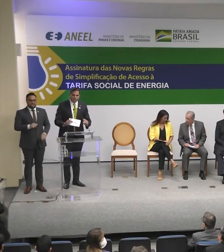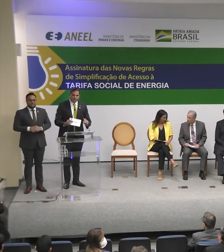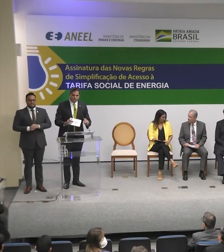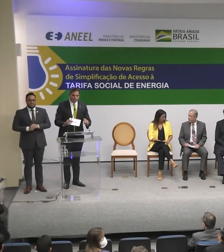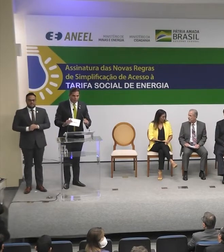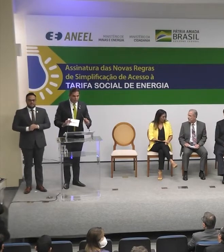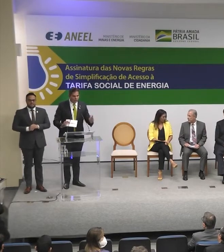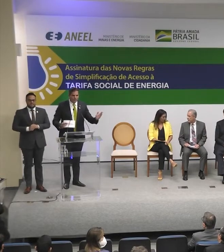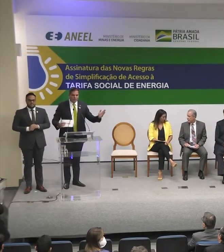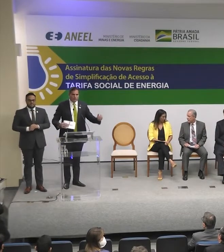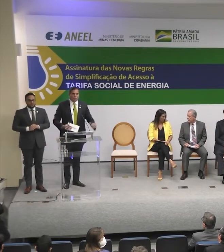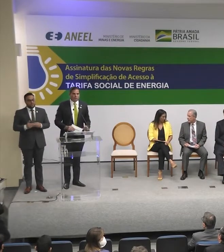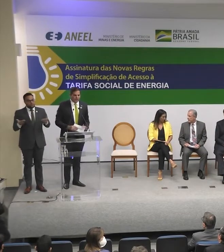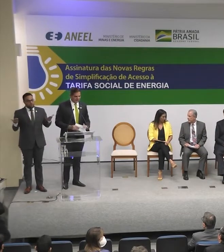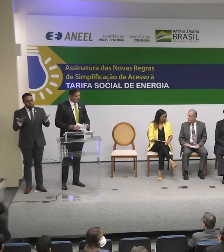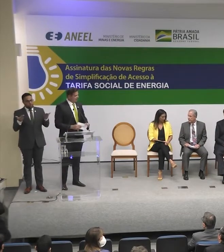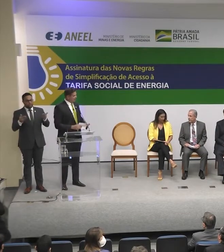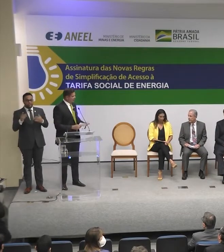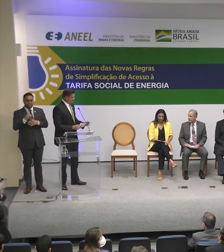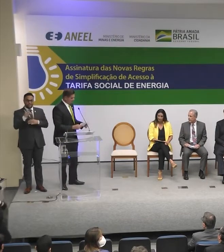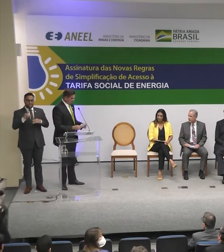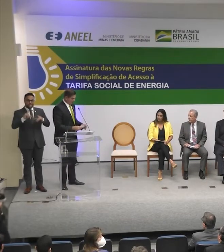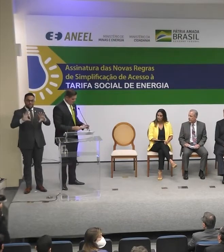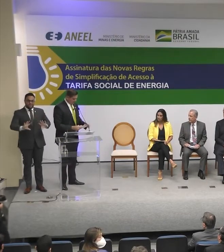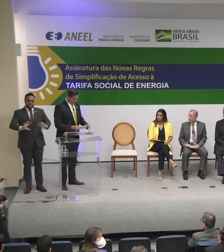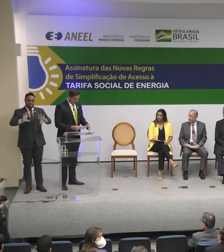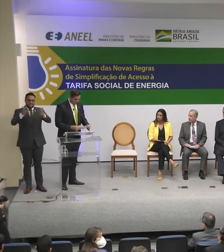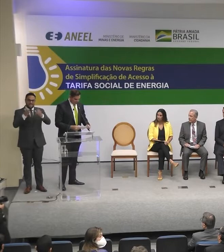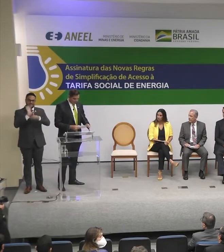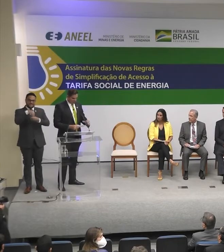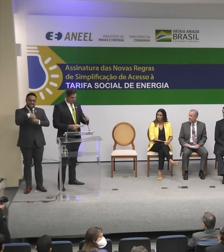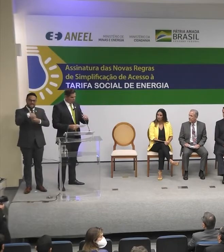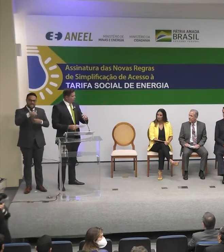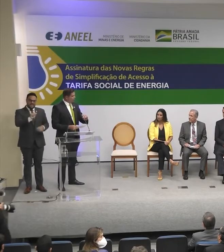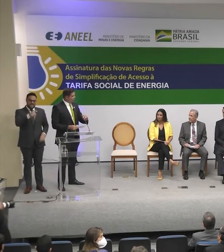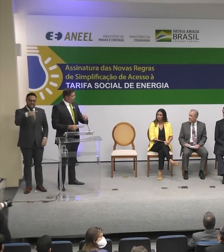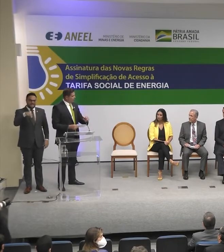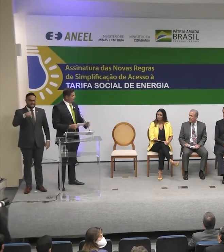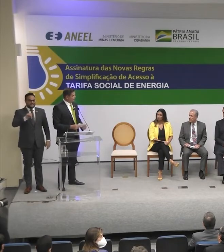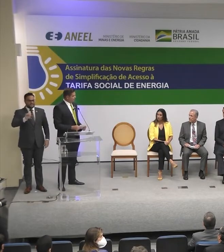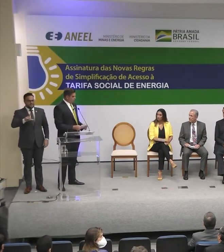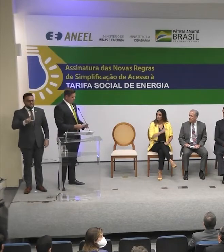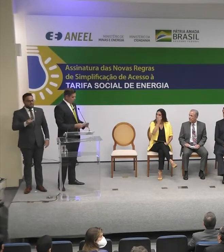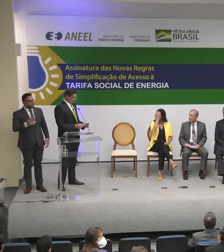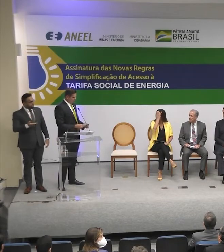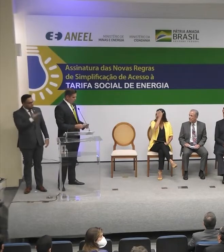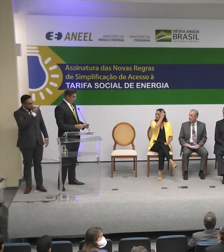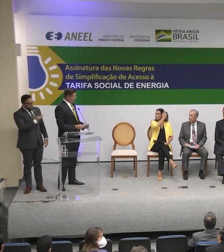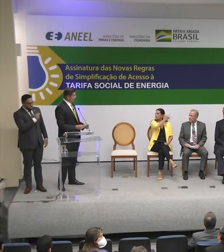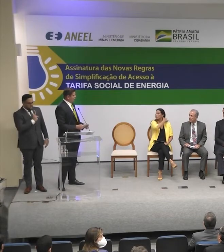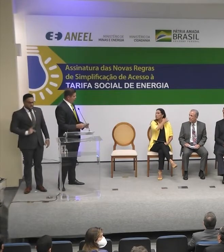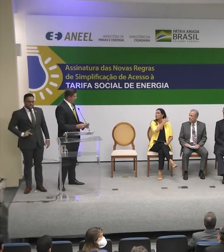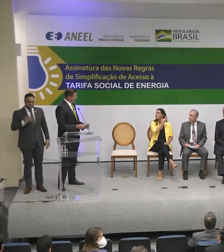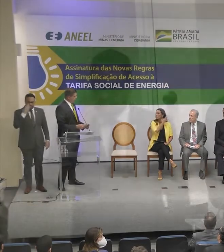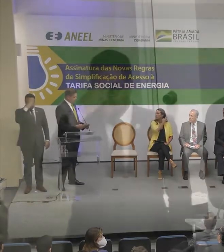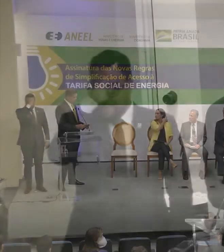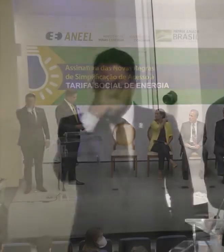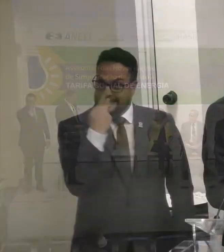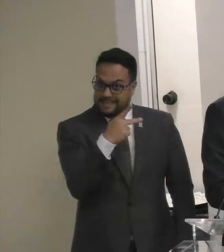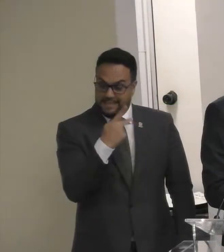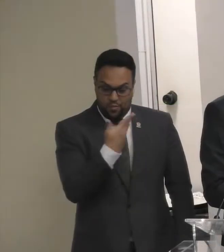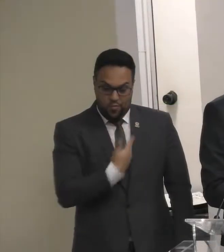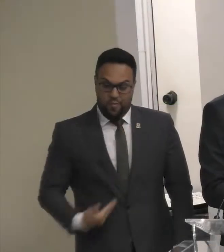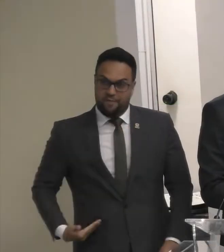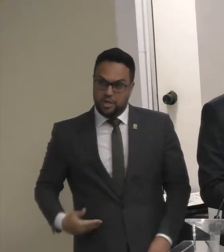Hoje É um dia De festa Aqui na ANEL Presidente Bolsonaro O seu governo Já fez muito